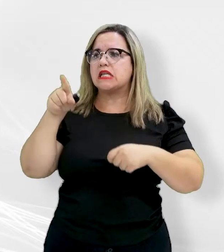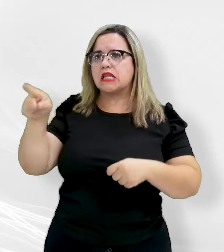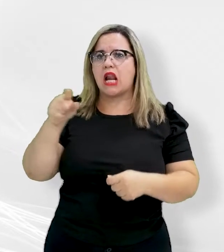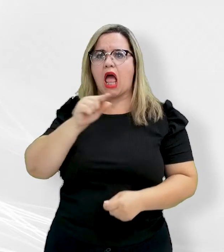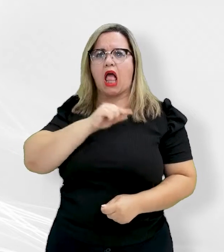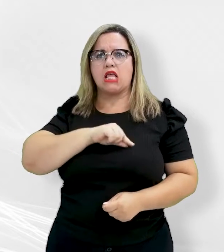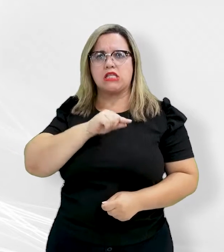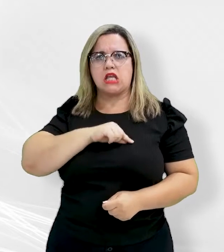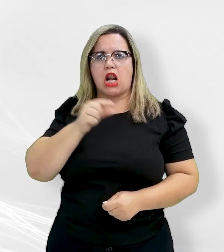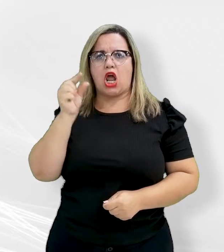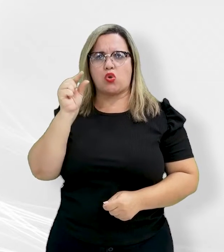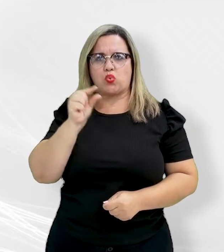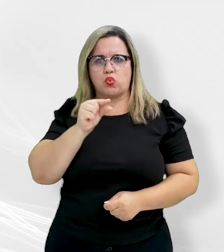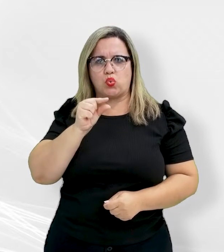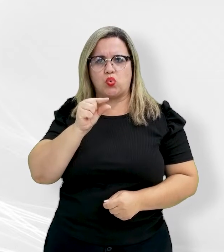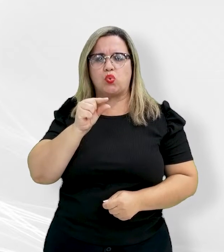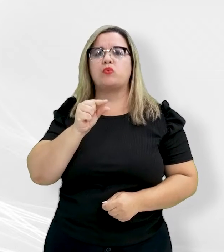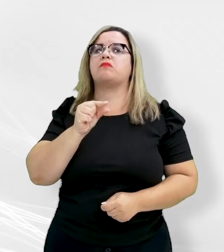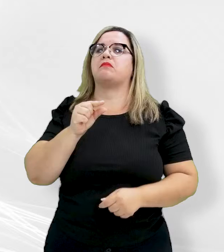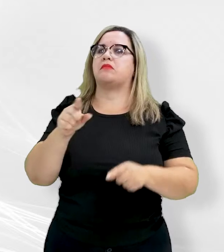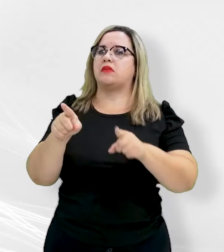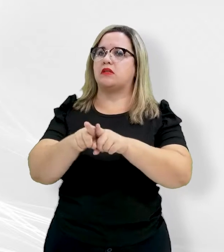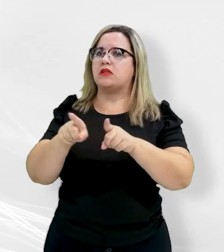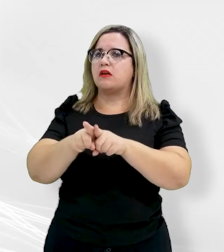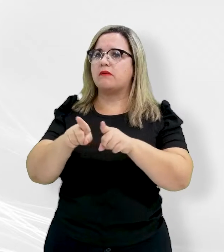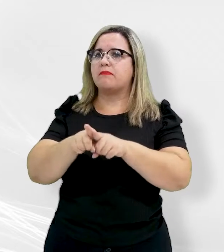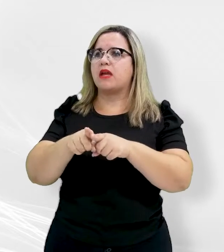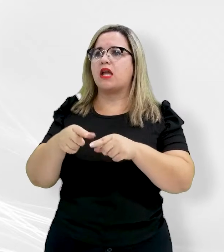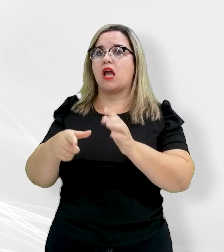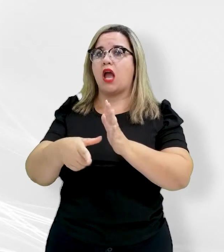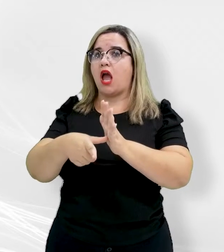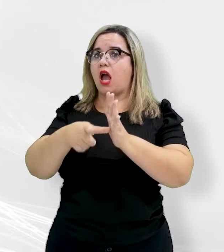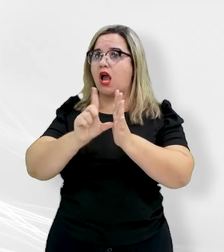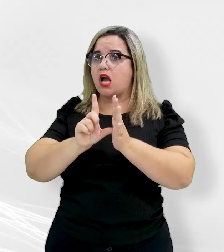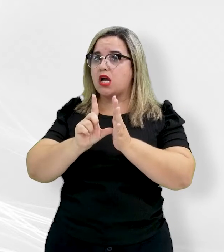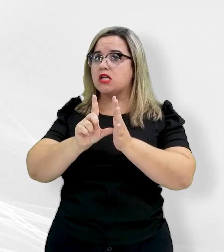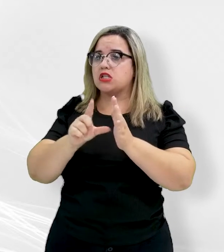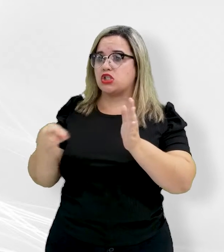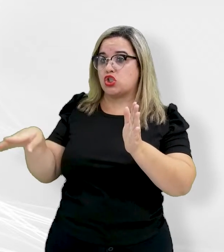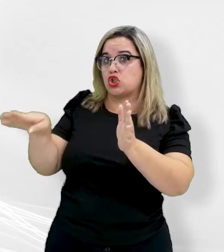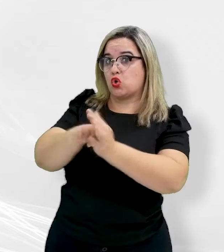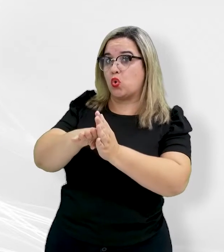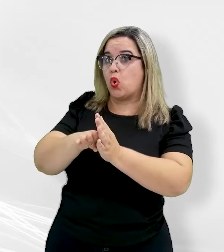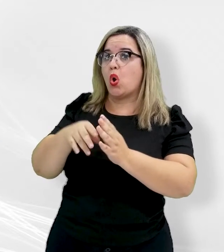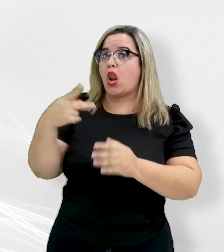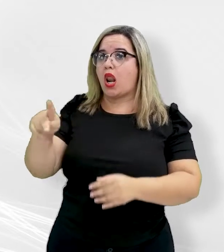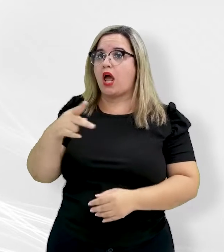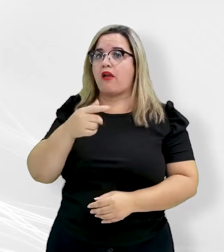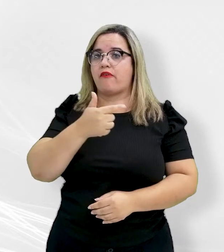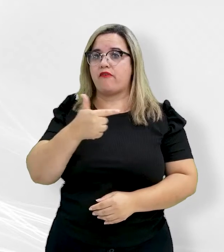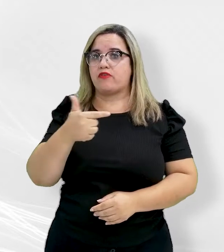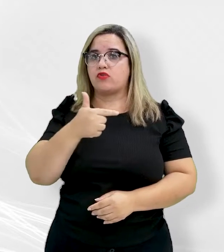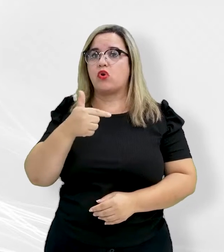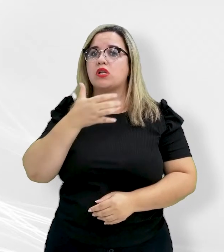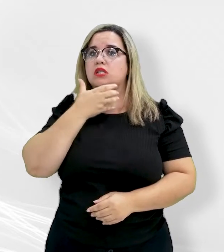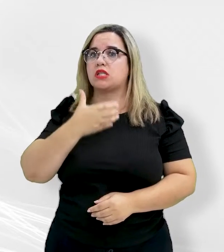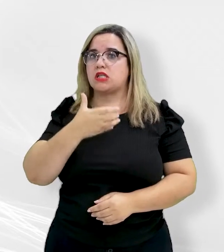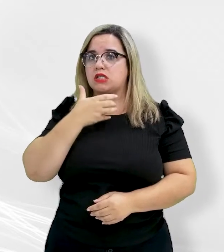utilizassem-na para moradia e estivessem no local antes de 22 de dezembro de 2016, relatou o promotor de justiça